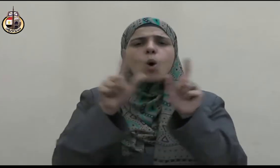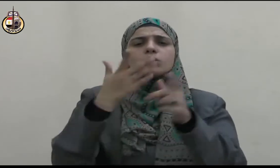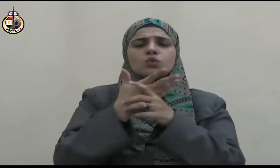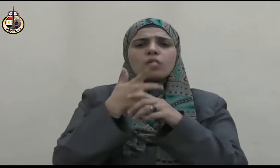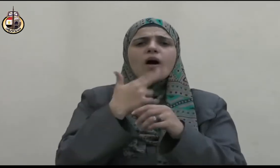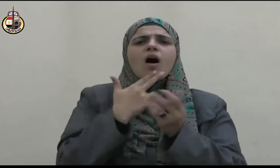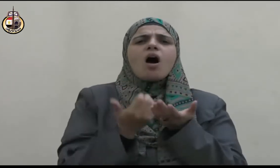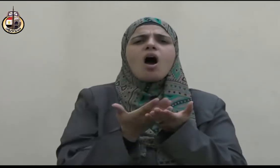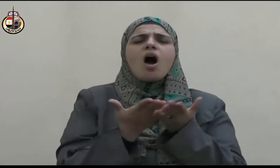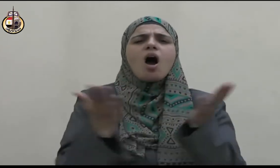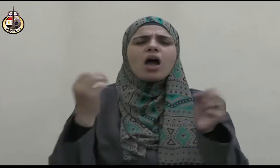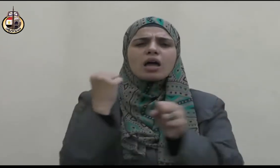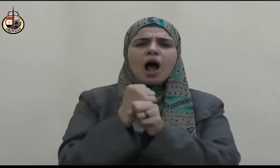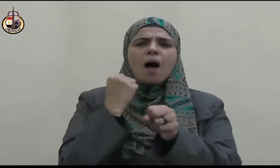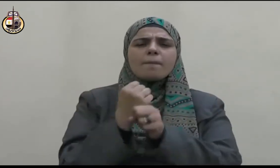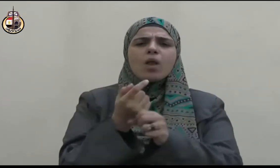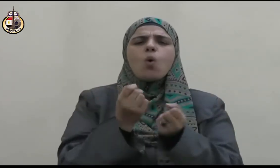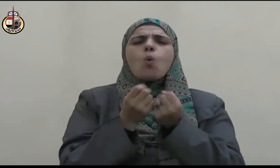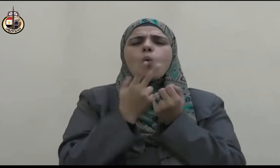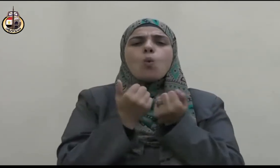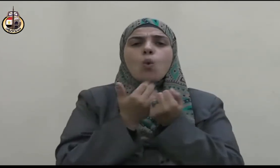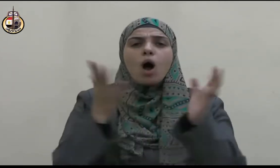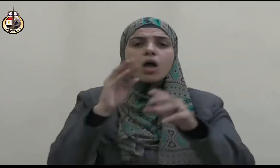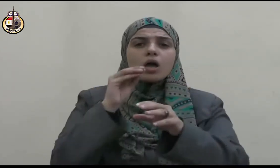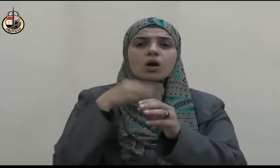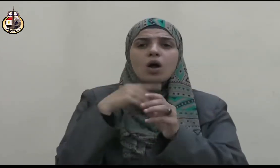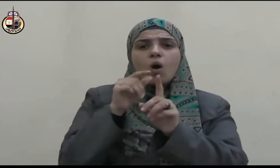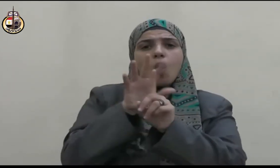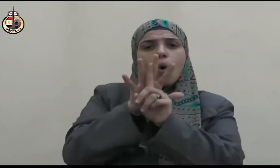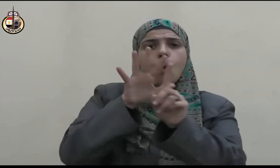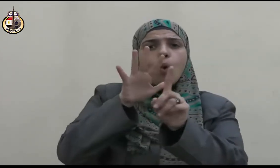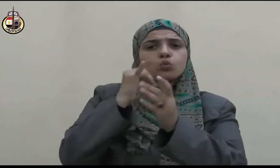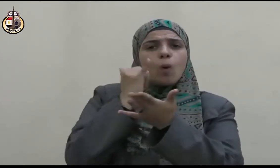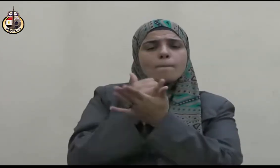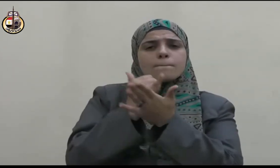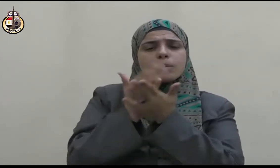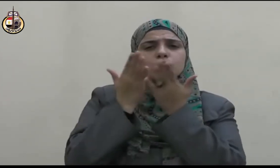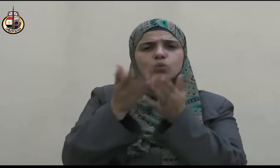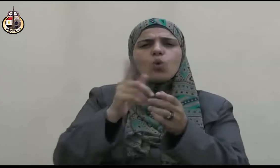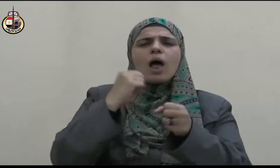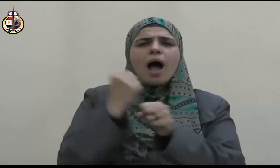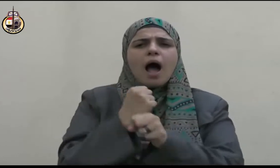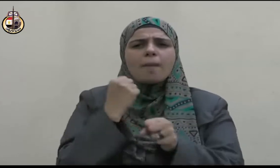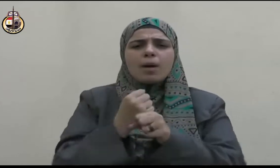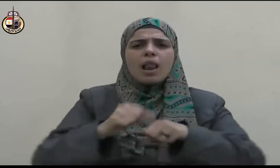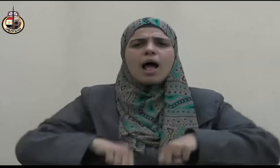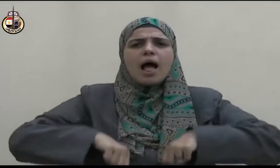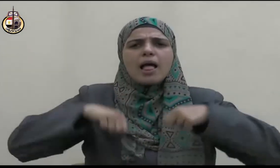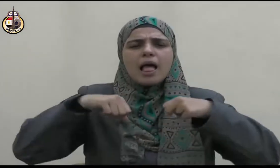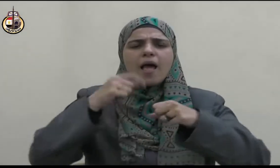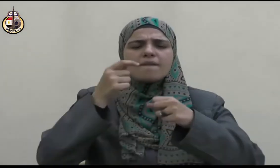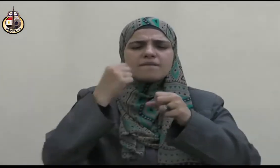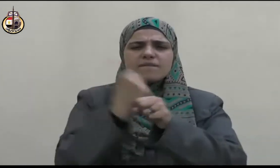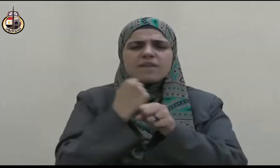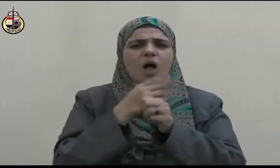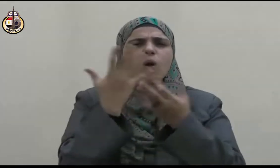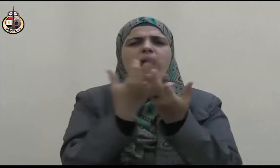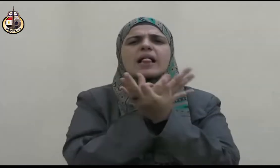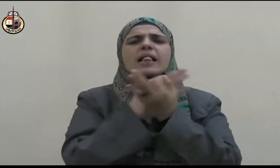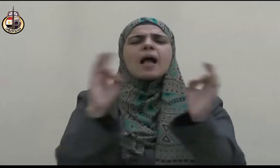وسلم فلقد كان صادقا أمينا طيلة حياته حتى لقب بين